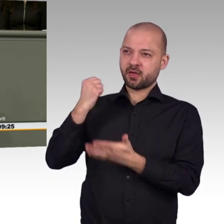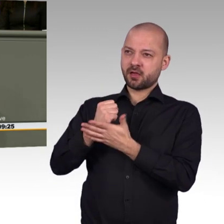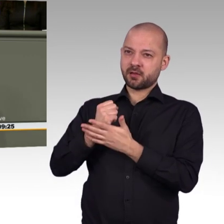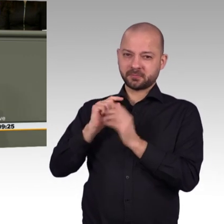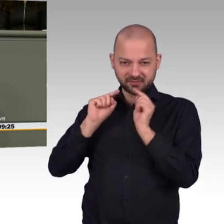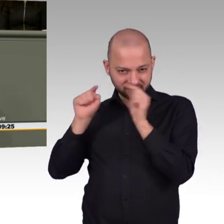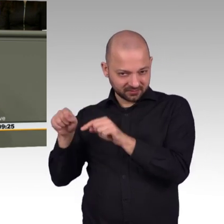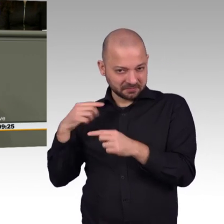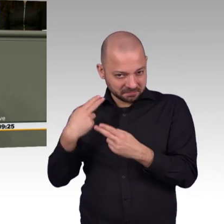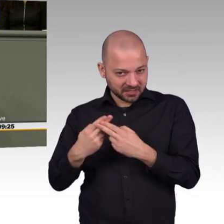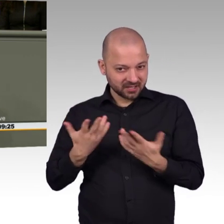und das Recht nicht in den Wettbewerb treten können.